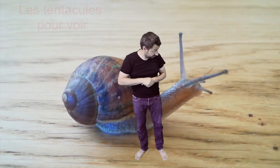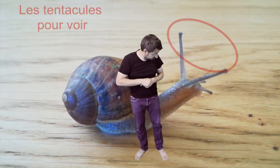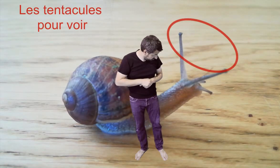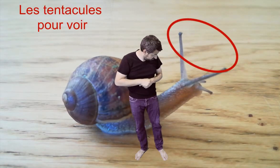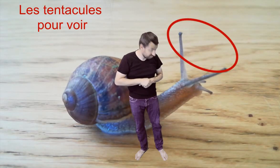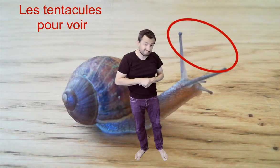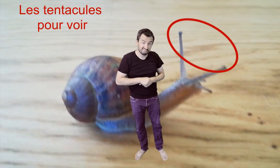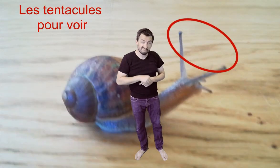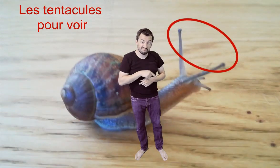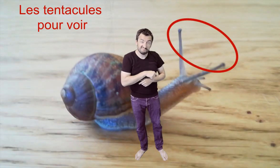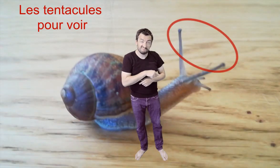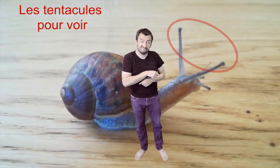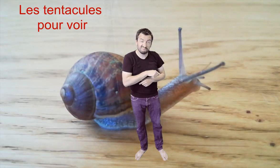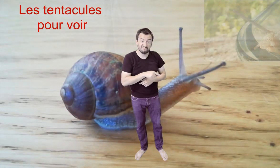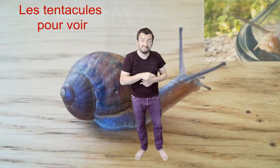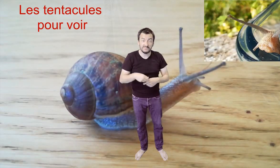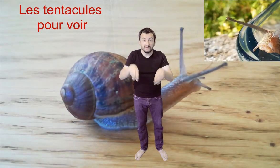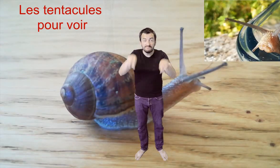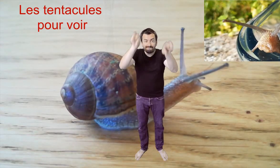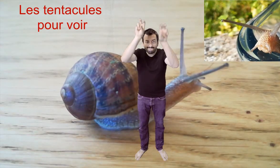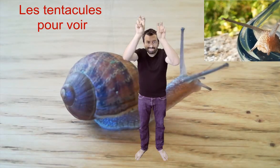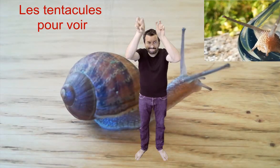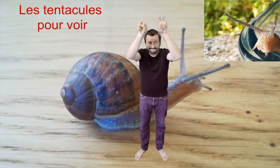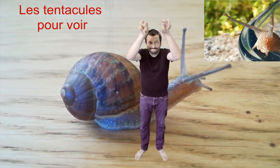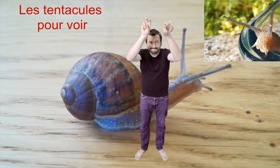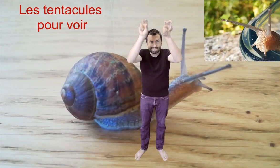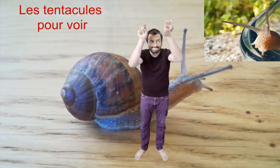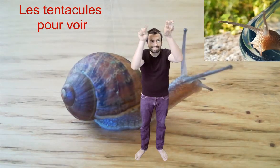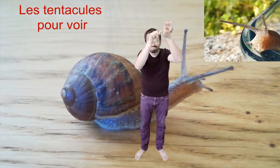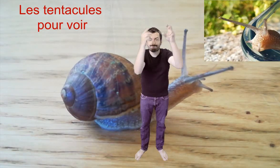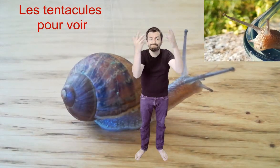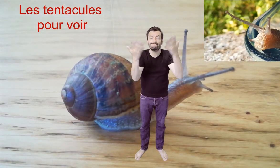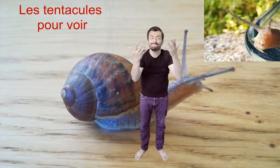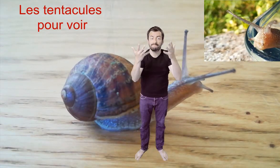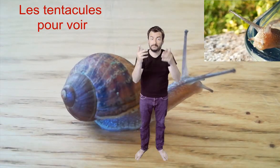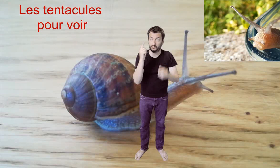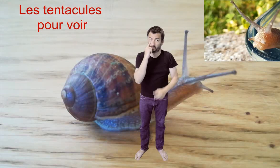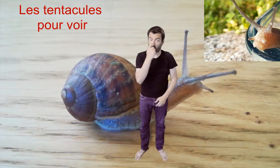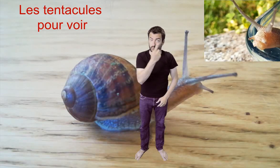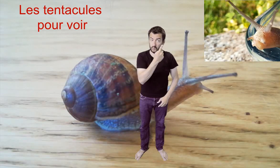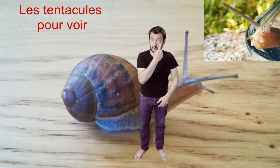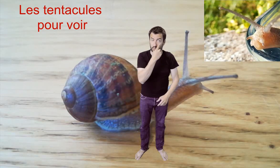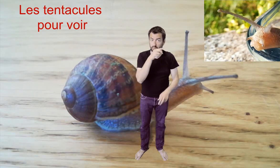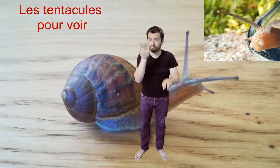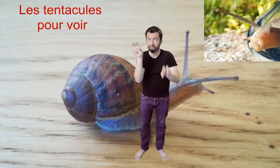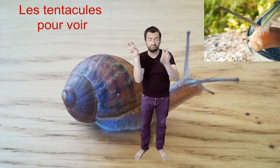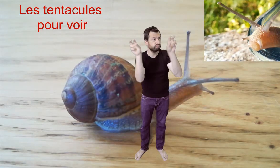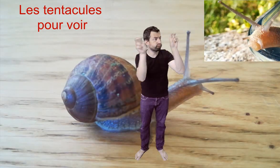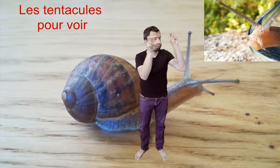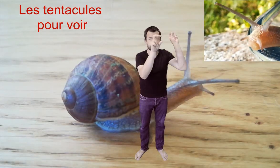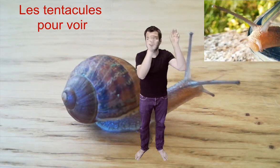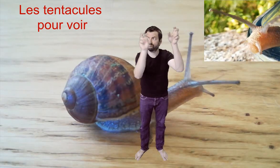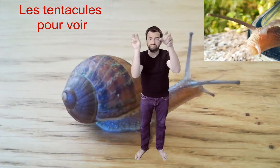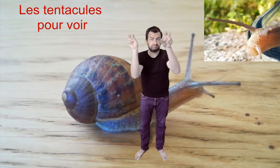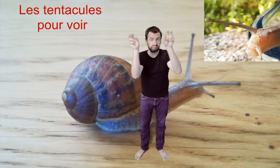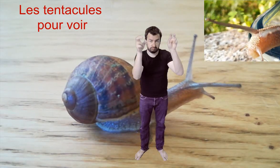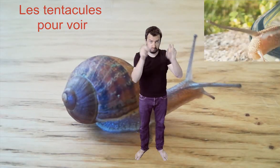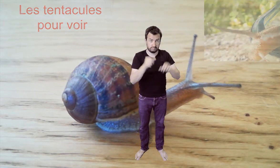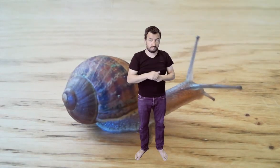premièrement, les tentacules, pour voir, il a des yeux au bout qui lui permettent de regarder. Contrairement à ce que l'on croit, ça ne s'appelle pas